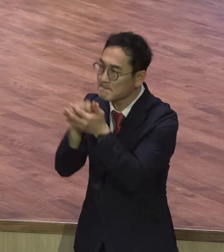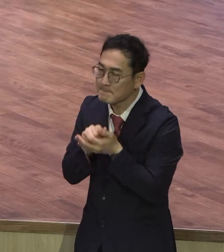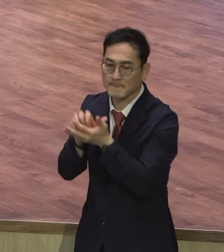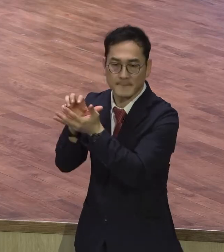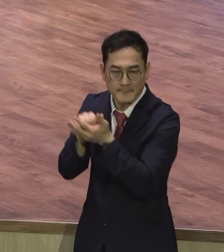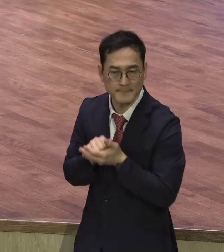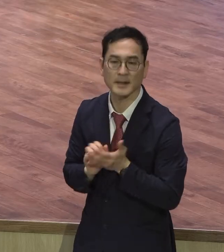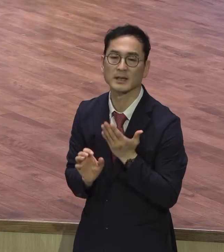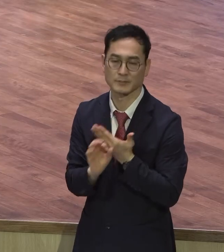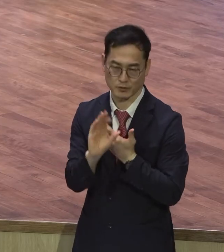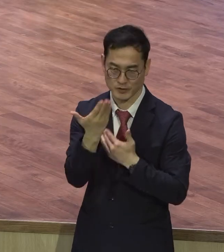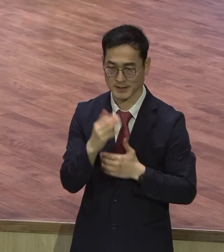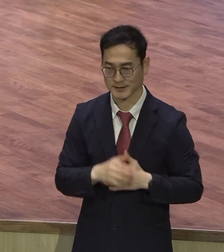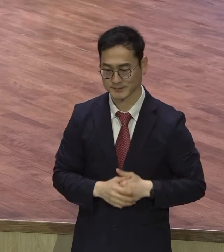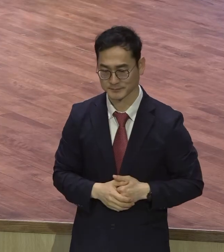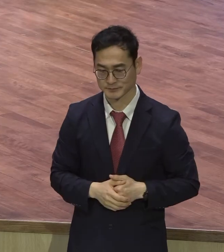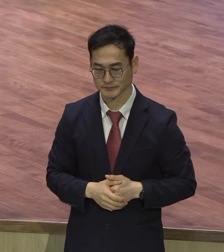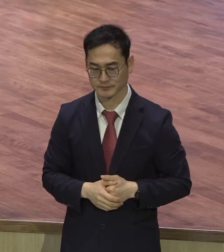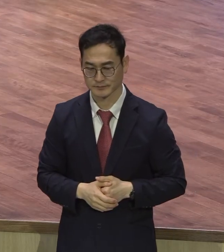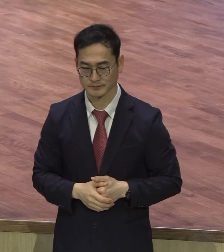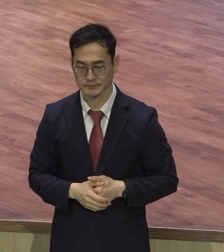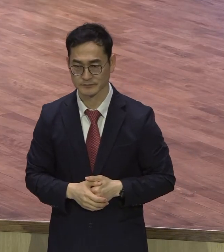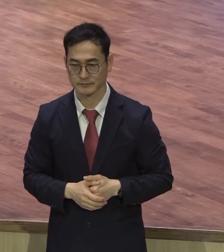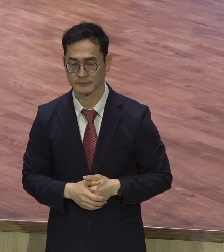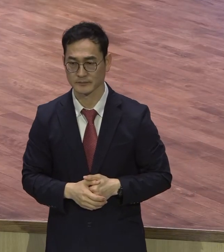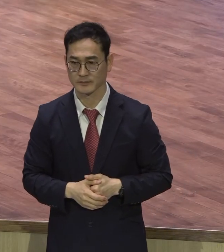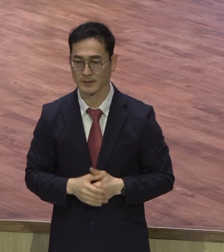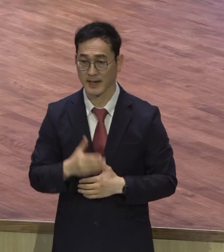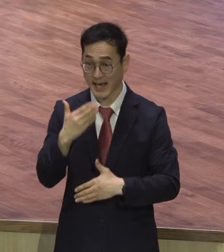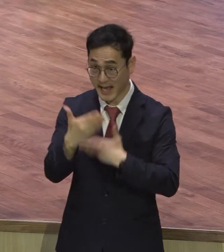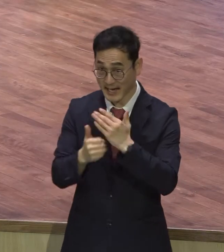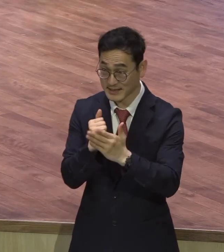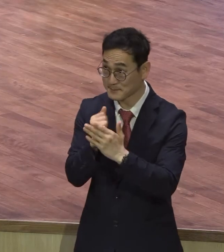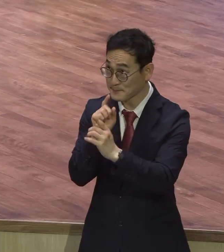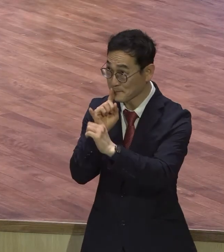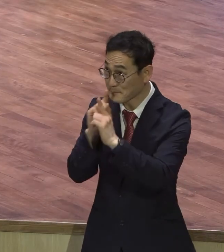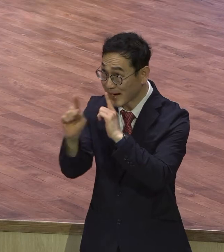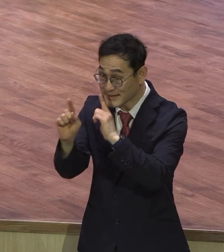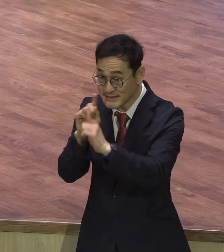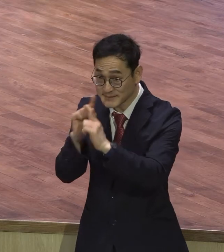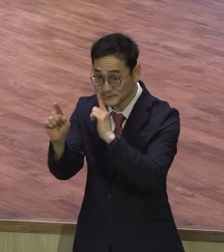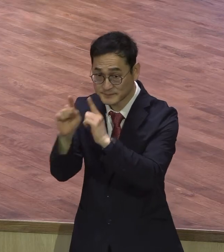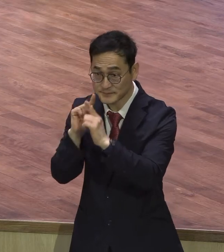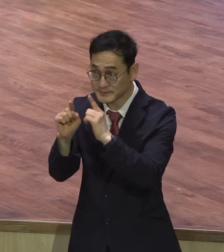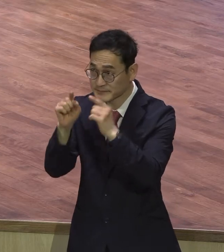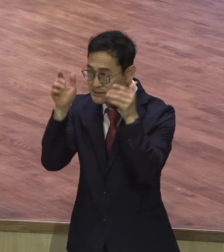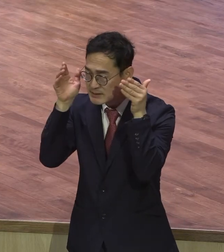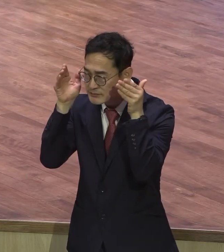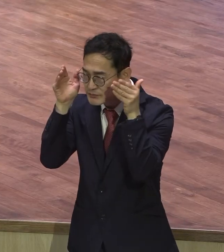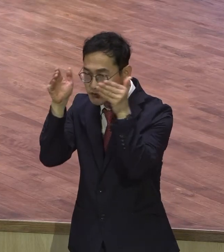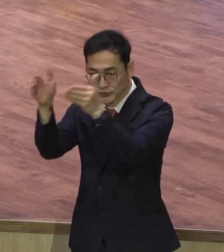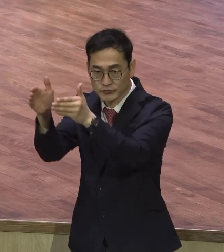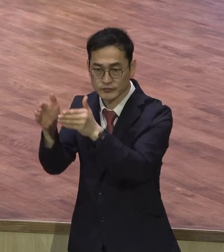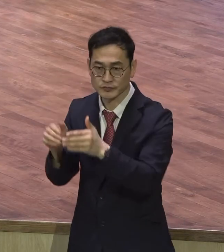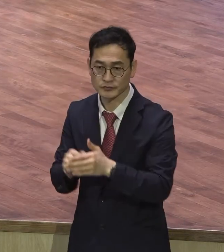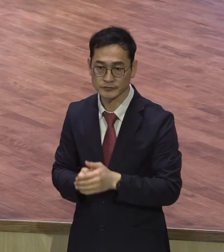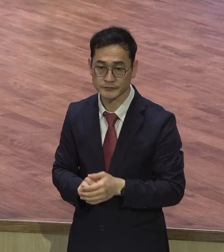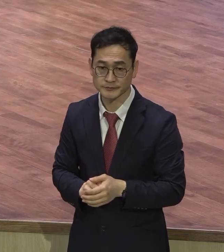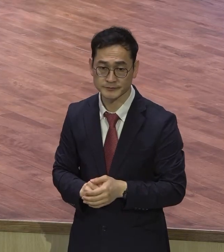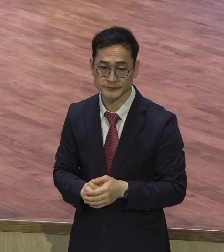유대지 마세요 하나님의 말씀이에요 그 강단 말씀을 딱 초점에 맞추면요 강단 통해서 하나님의 말씀에